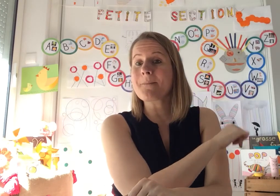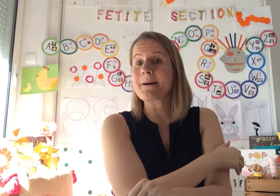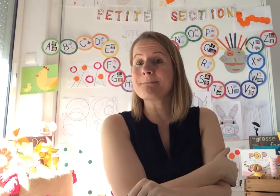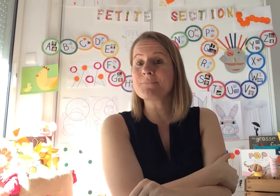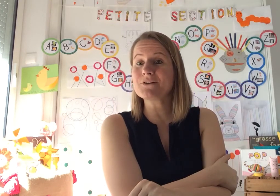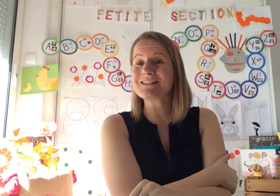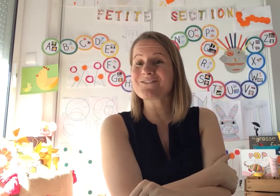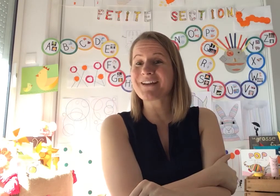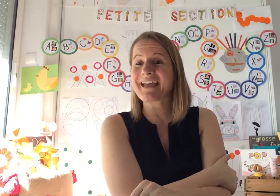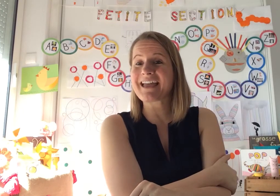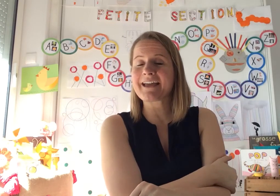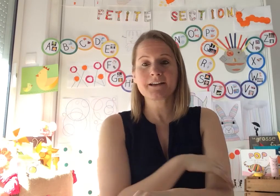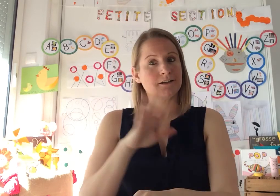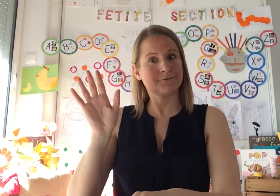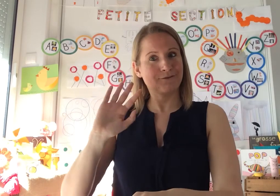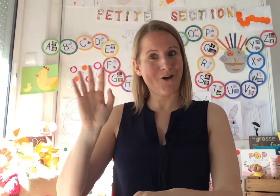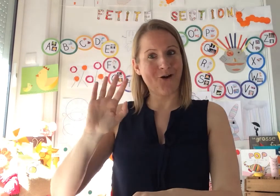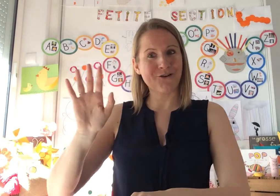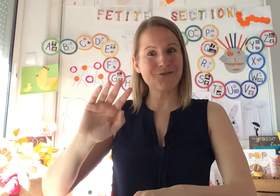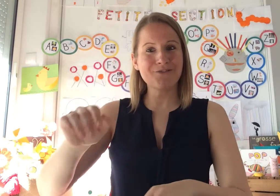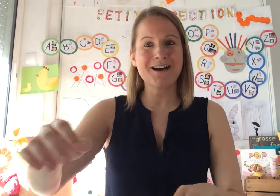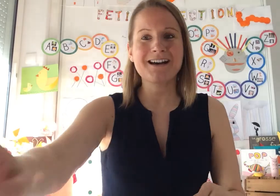un petit frère. Au revoir. revoir.